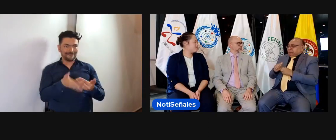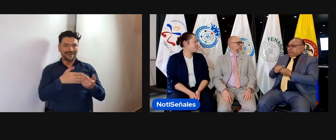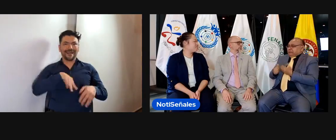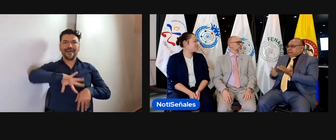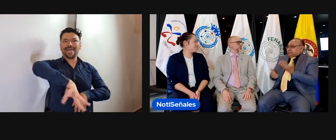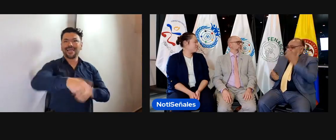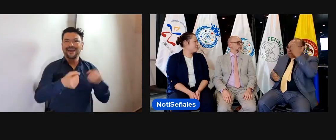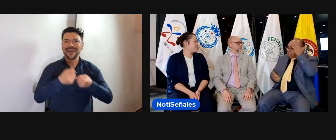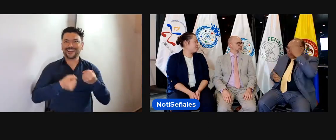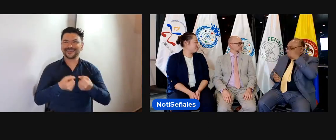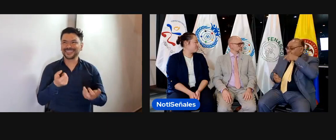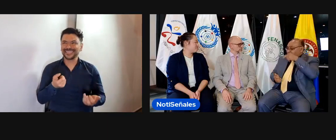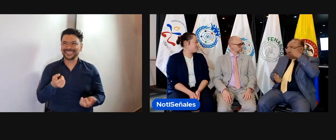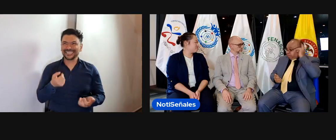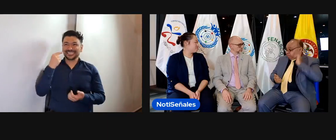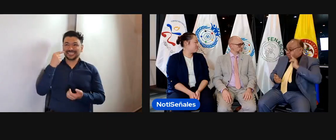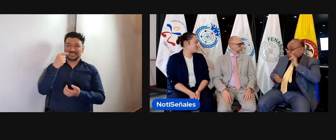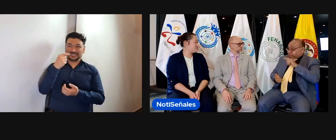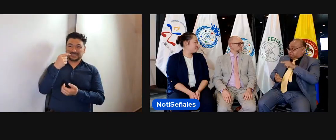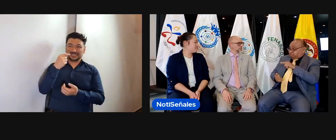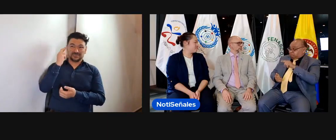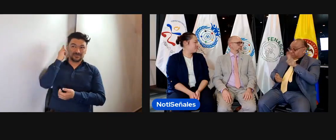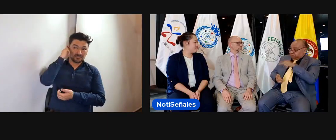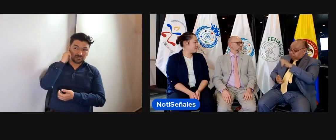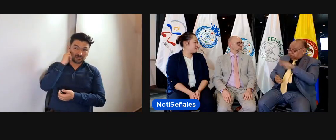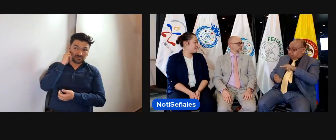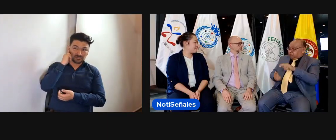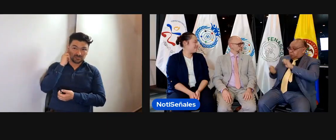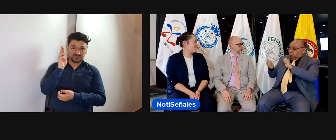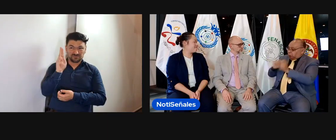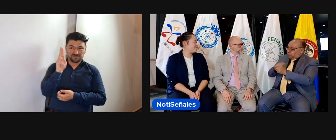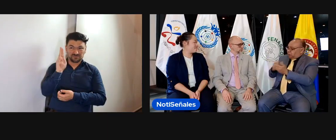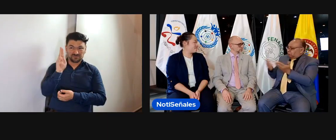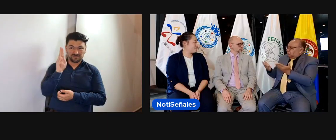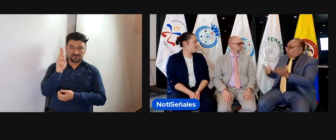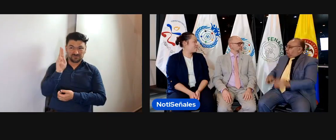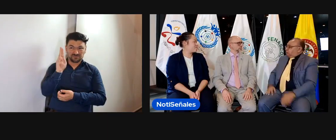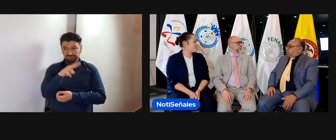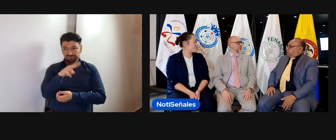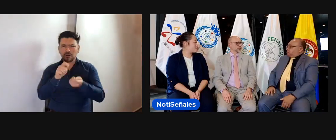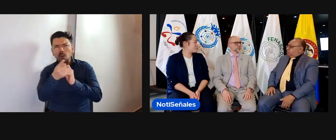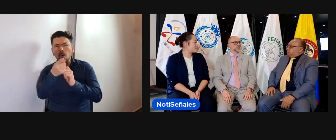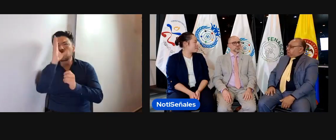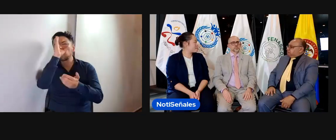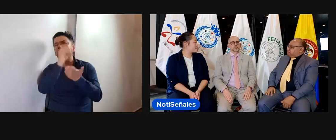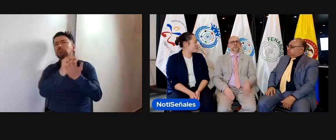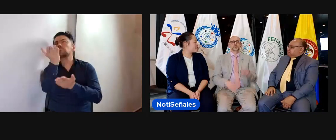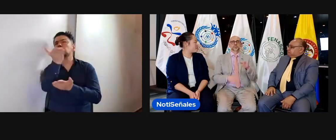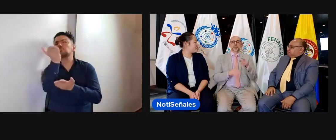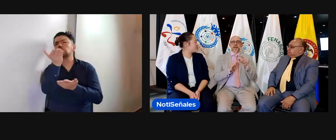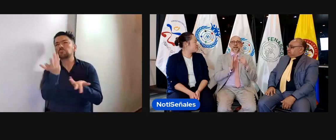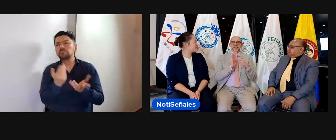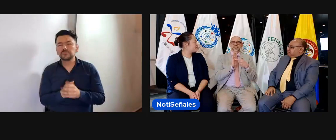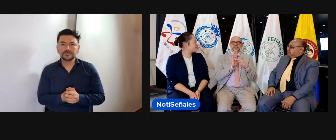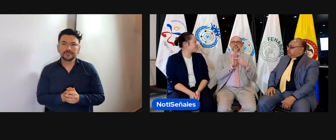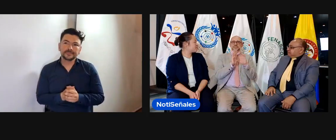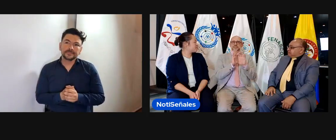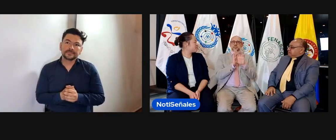una persona, un ladrón puede decir, ah, este sordo es fácil de robar. Entonces, no sé cómo podríamos plantear ese cambio de ese ícono